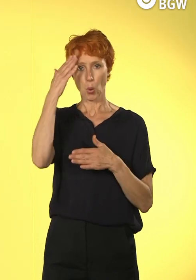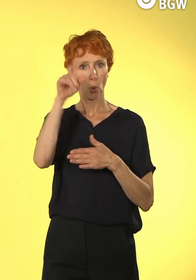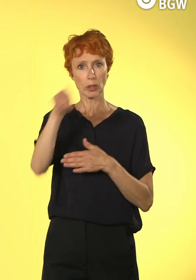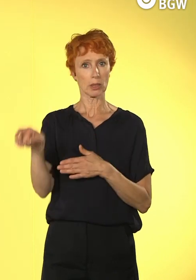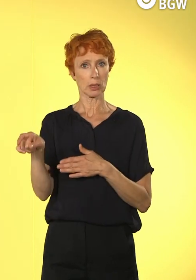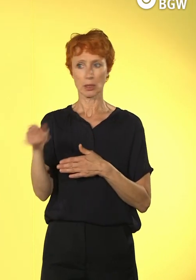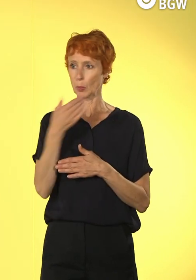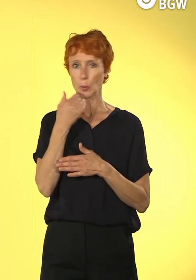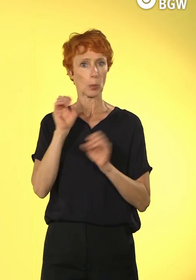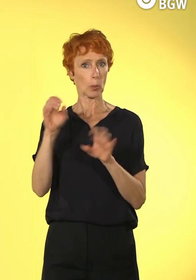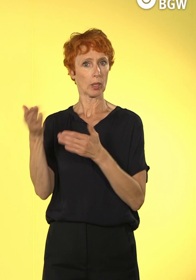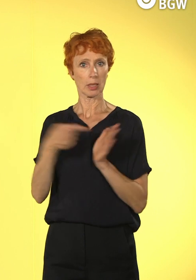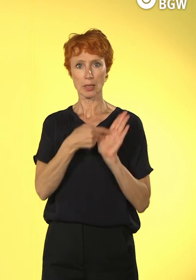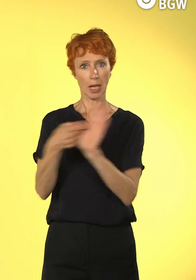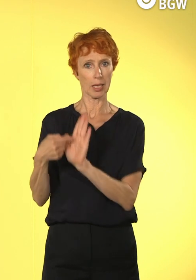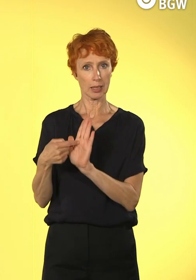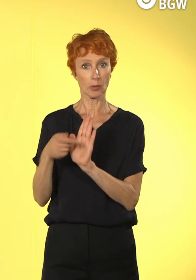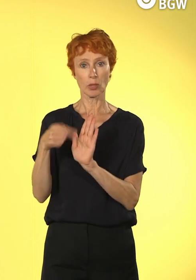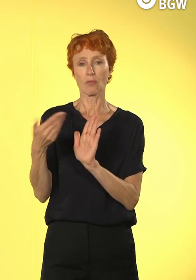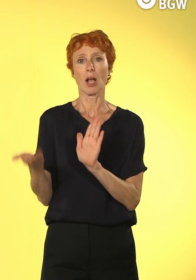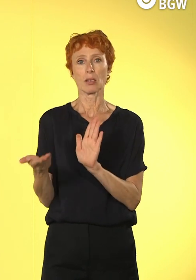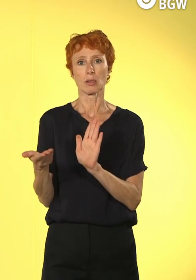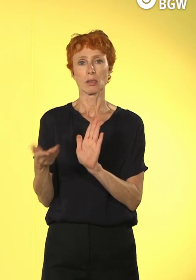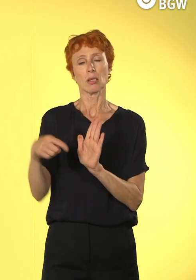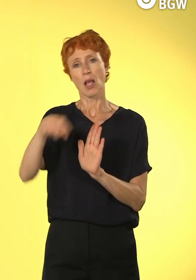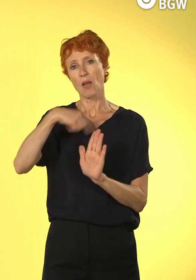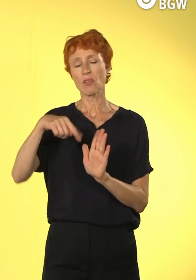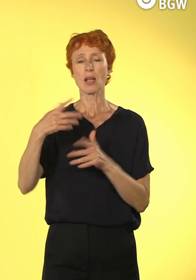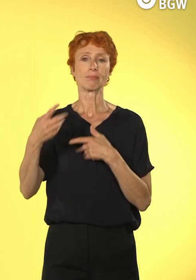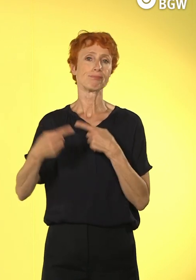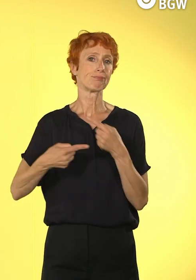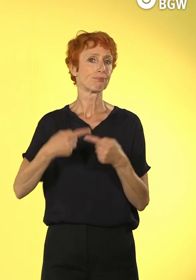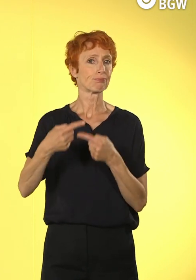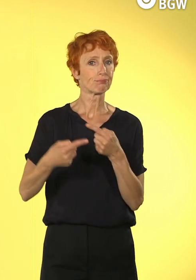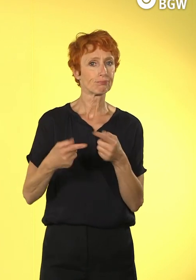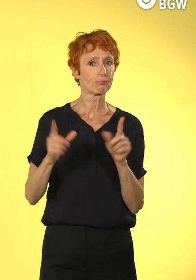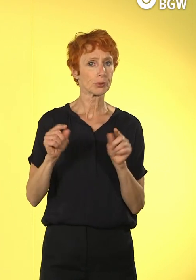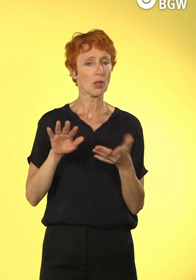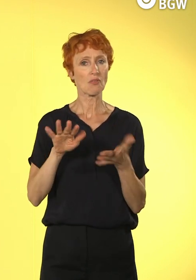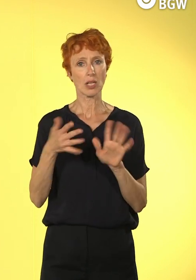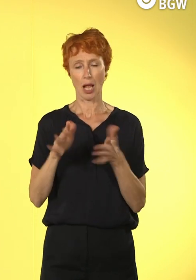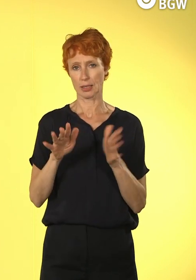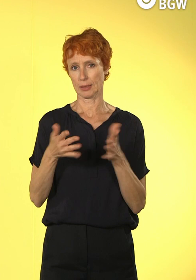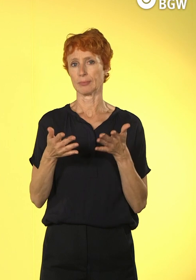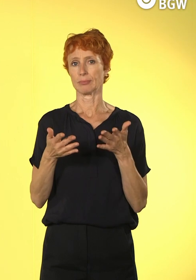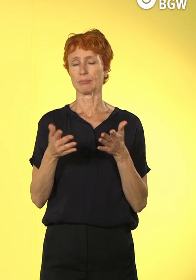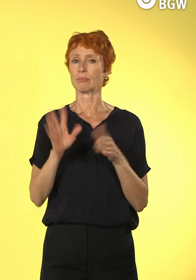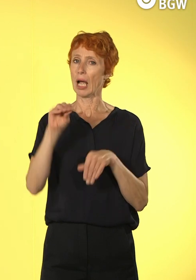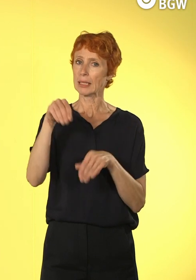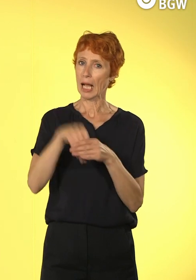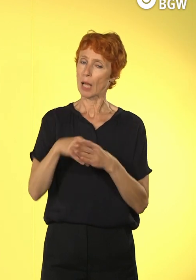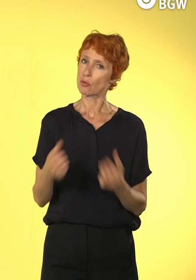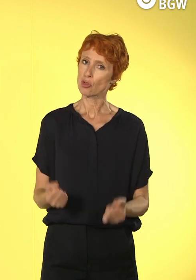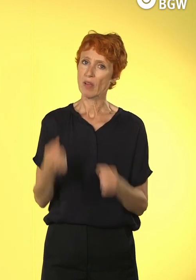nicht nahe bringen, dann sind wir ein Teil von denen, die Teilhabe erschweren.